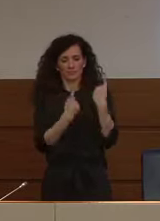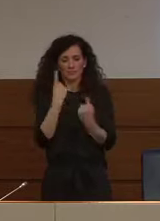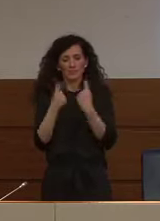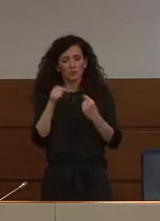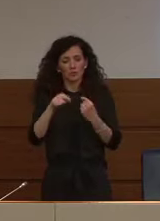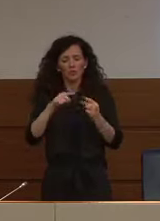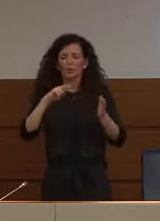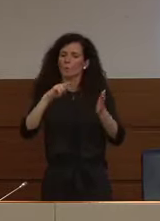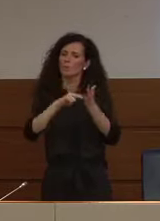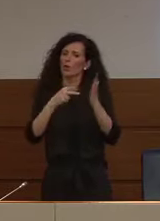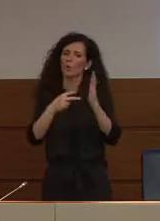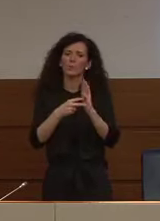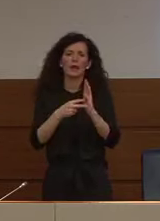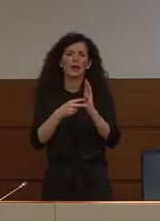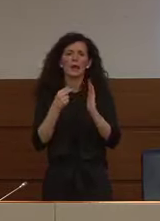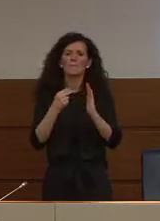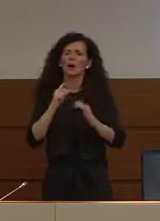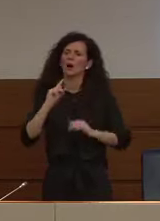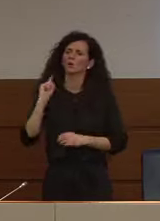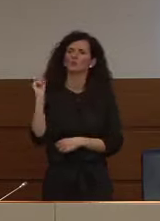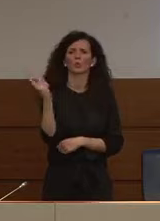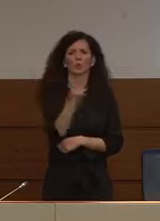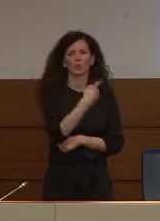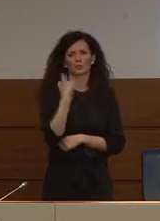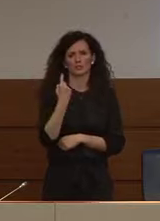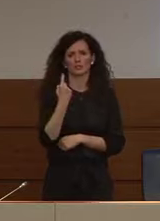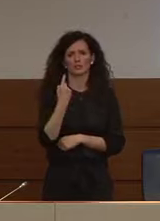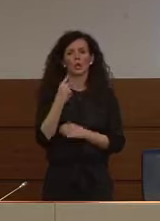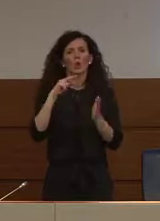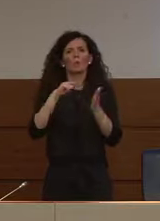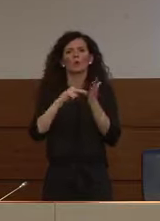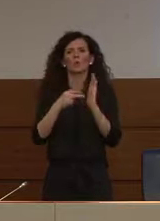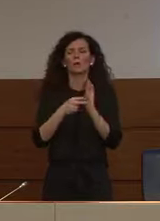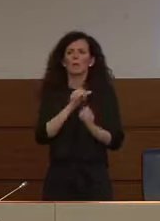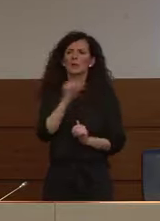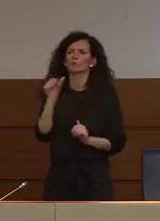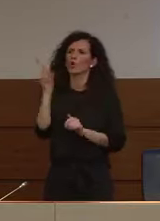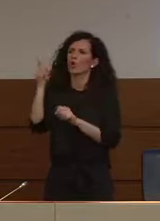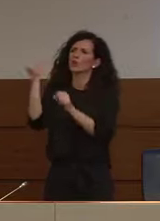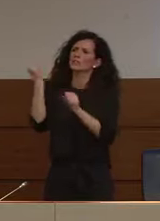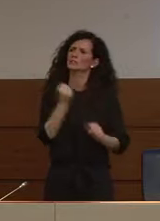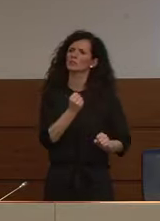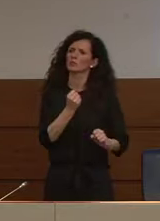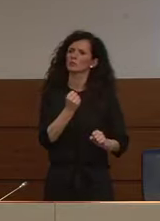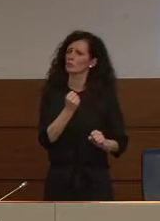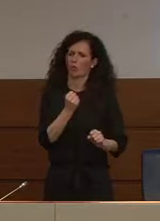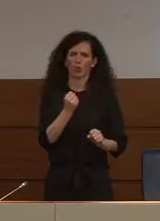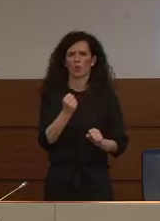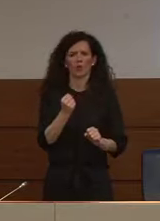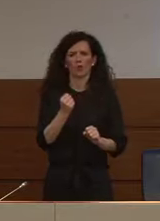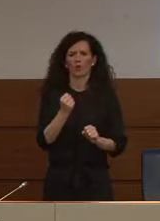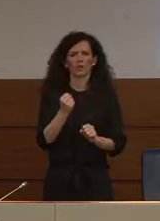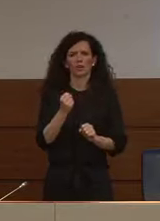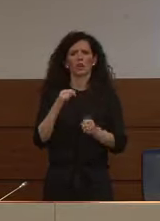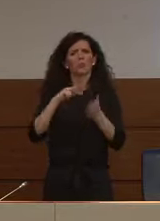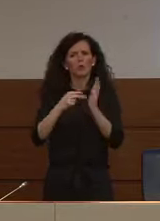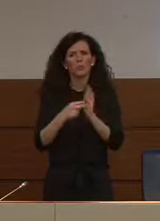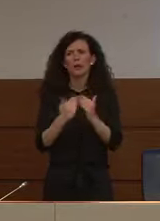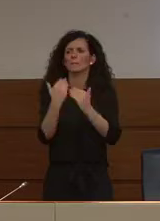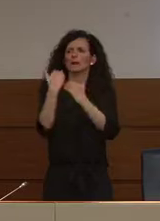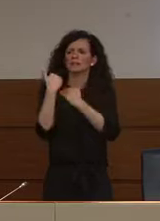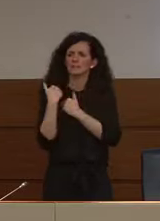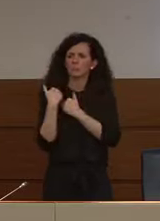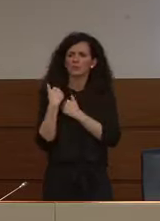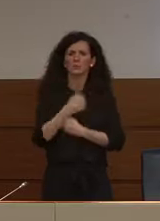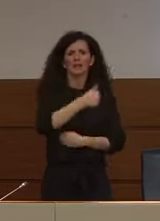che riguarda tutti noi non è un problema dell'istituzione è un problema di responsabilità individuale è